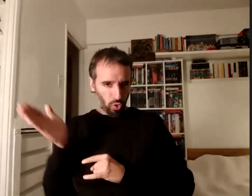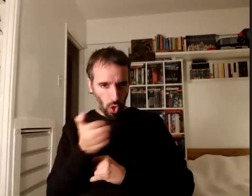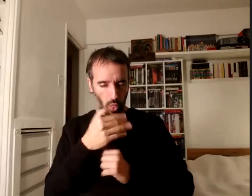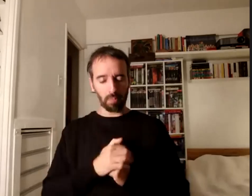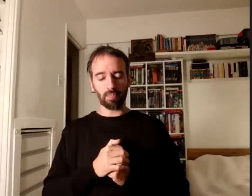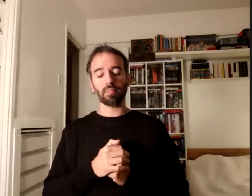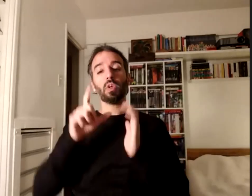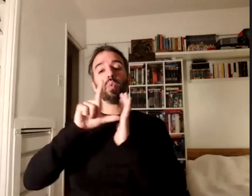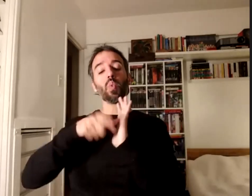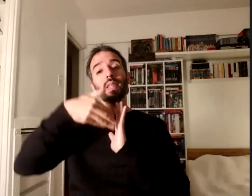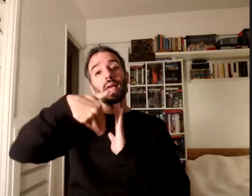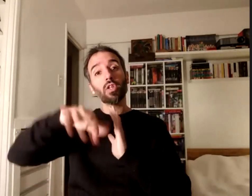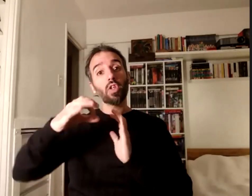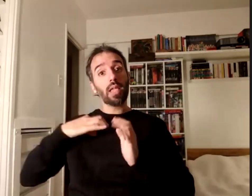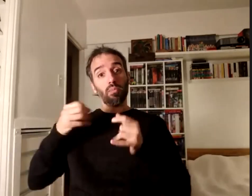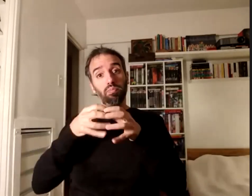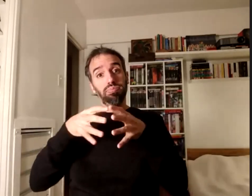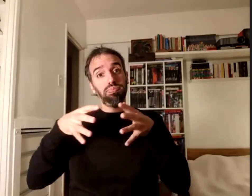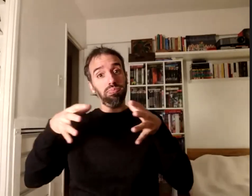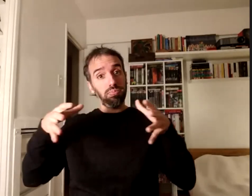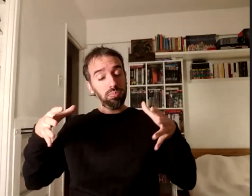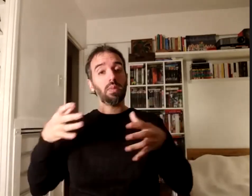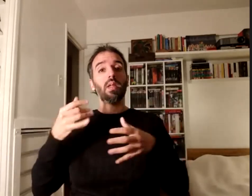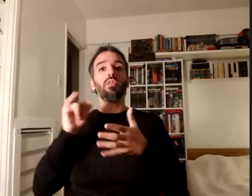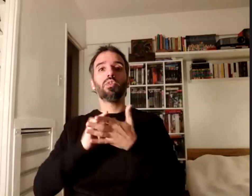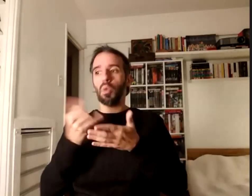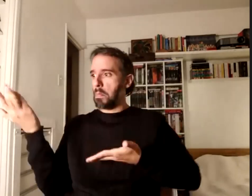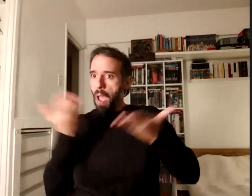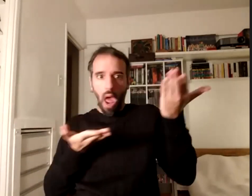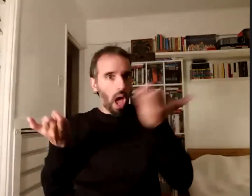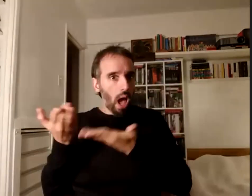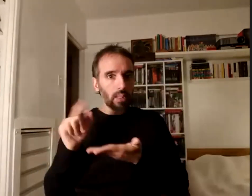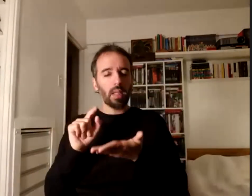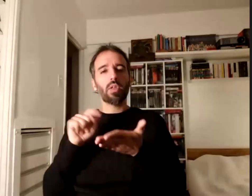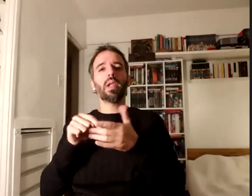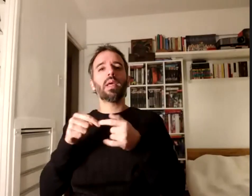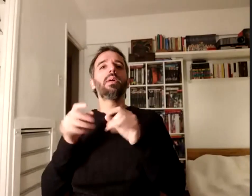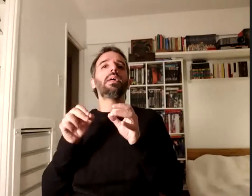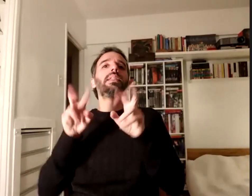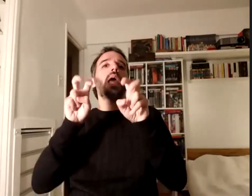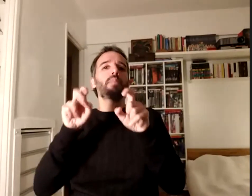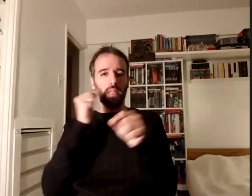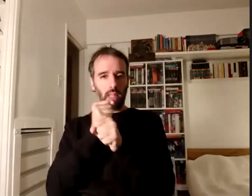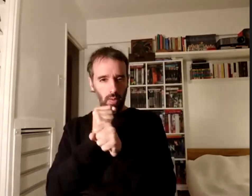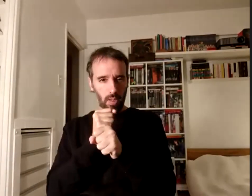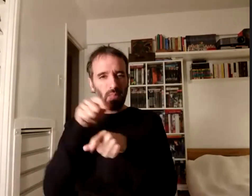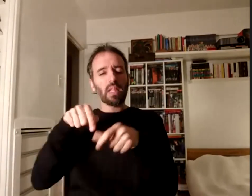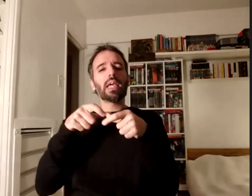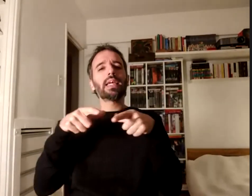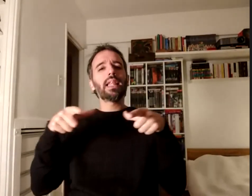crecido en participación y en líneas de trabajo pero se trata de un crecimiento muy específico que es el